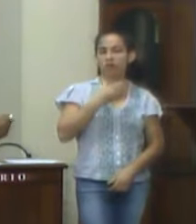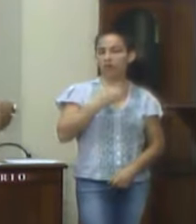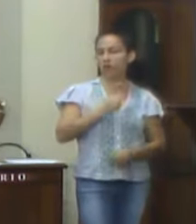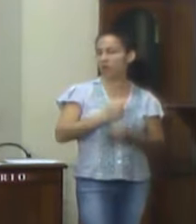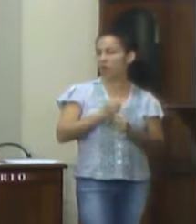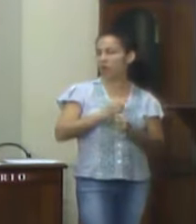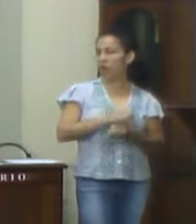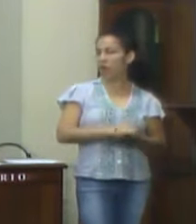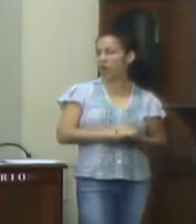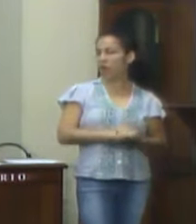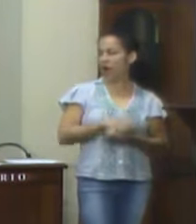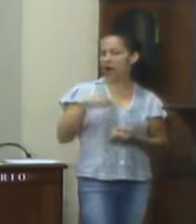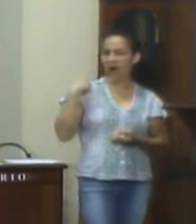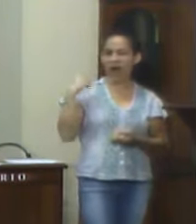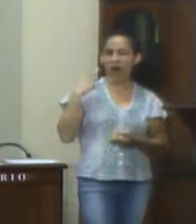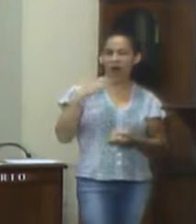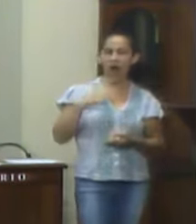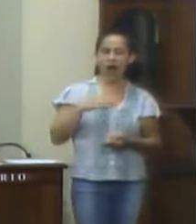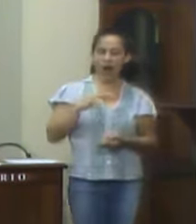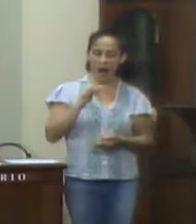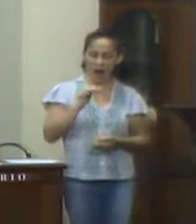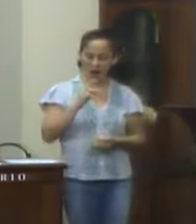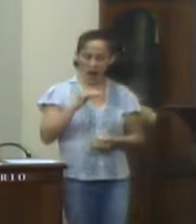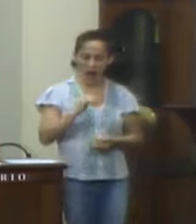vereadora Fabiane Vasconcelos.